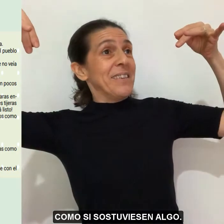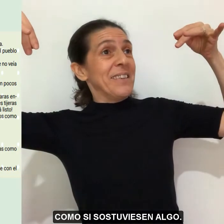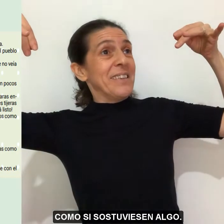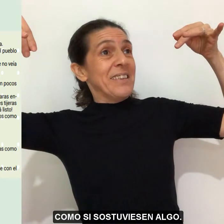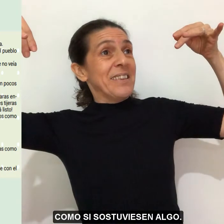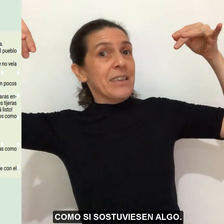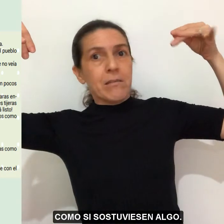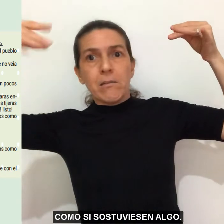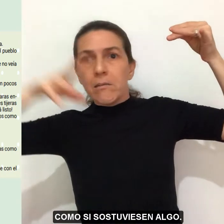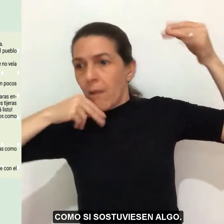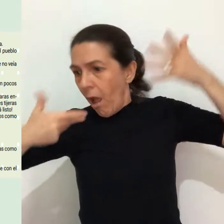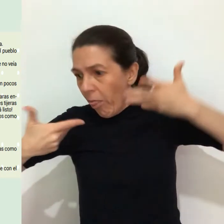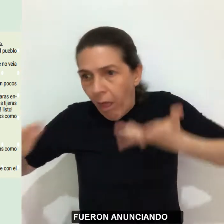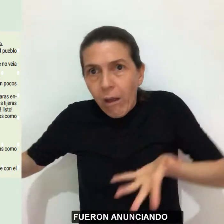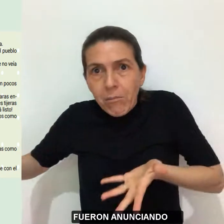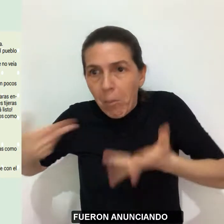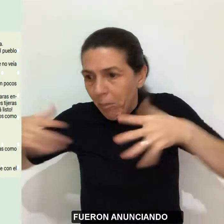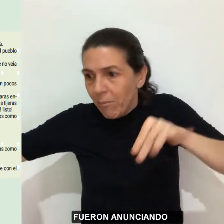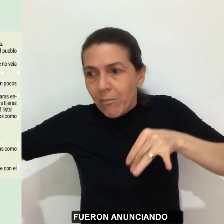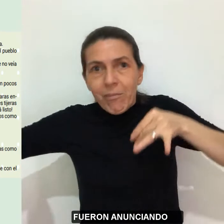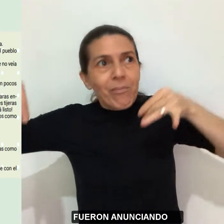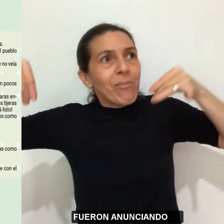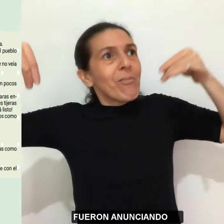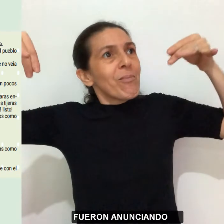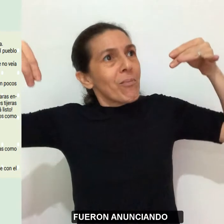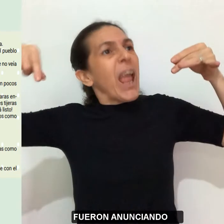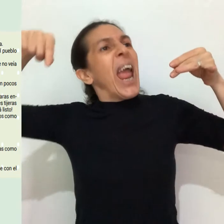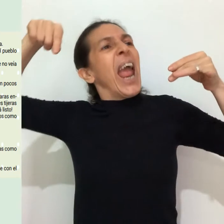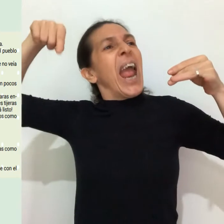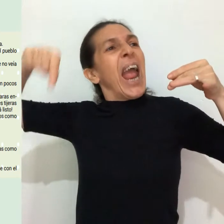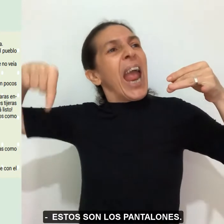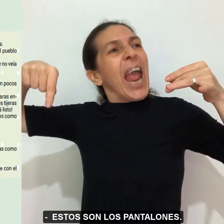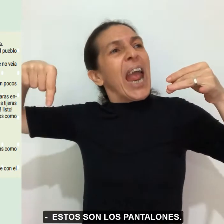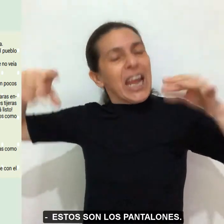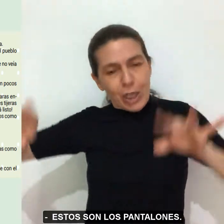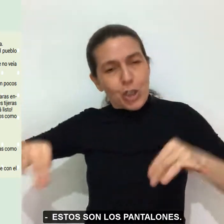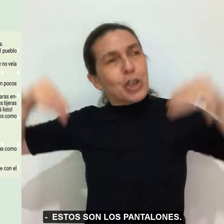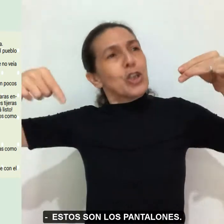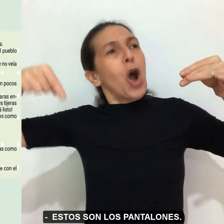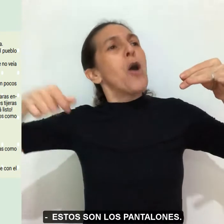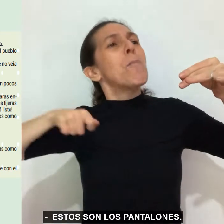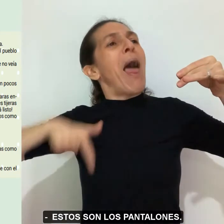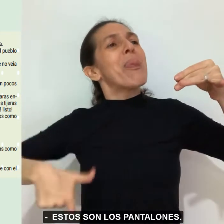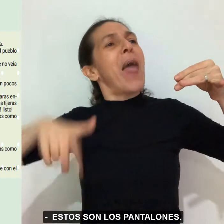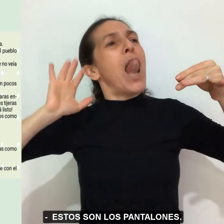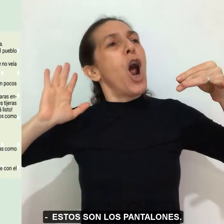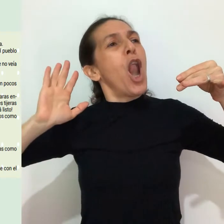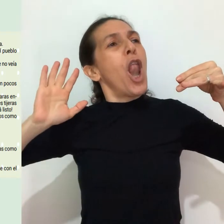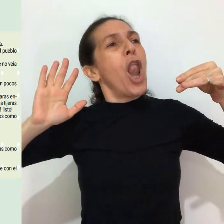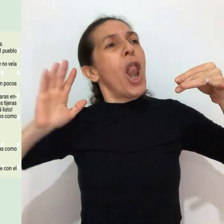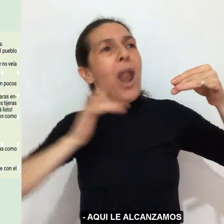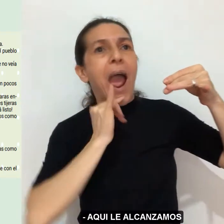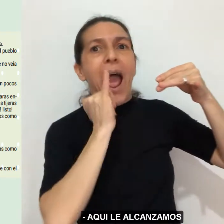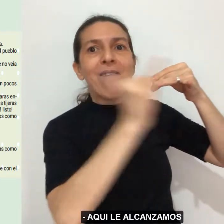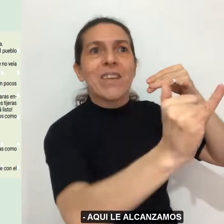sostuviesen algo, fueron anunciando. —Estos son los pantalones. Aquí le